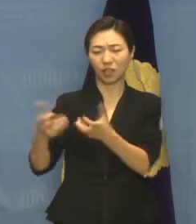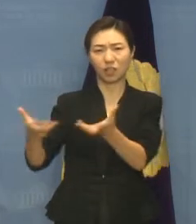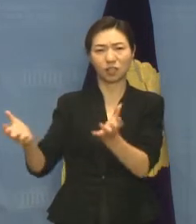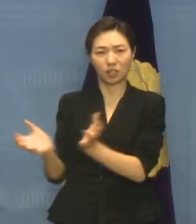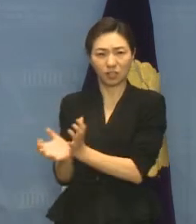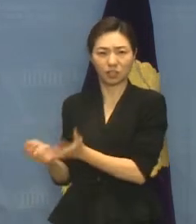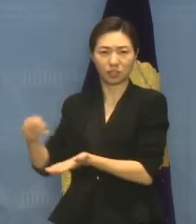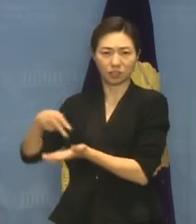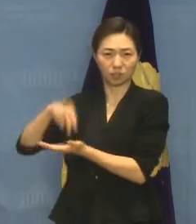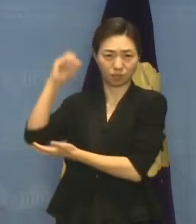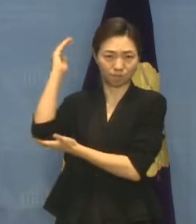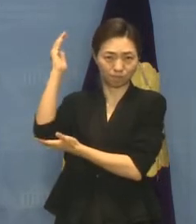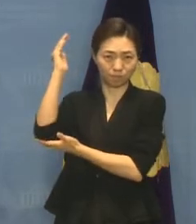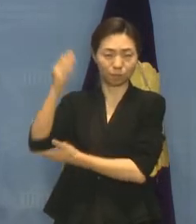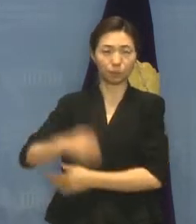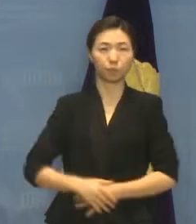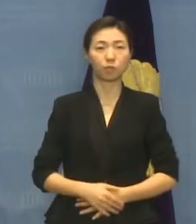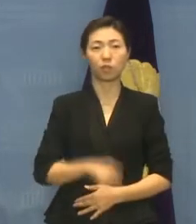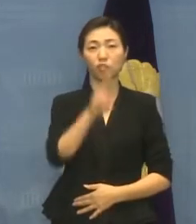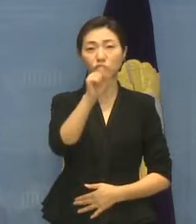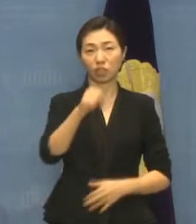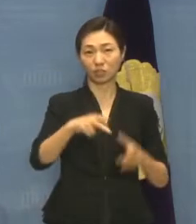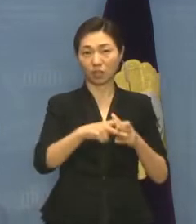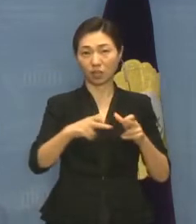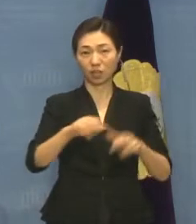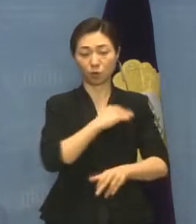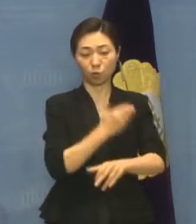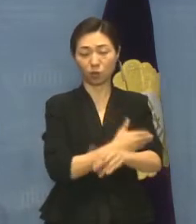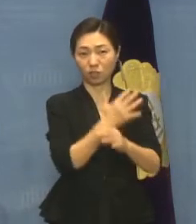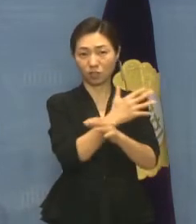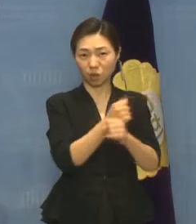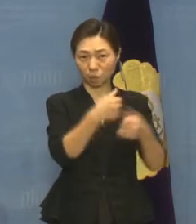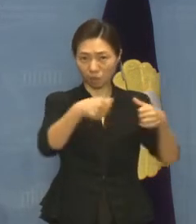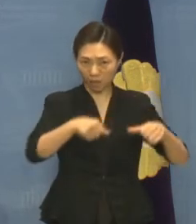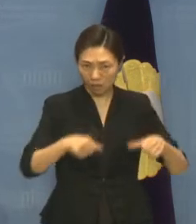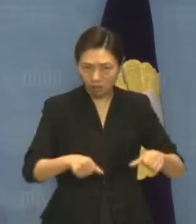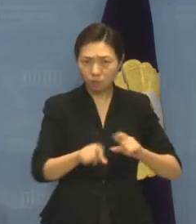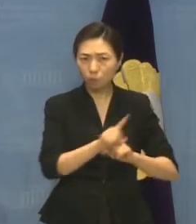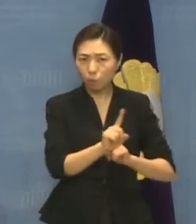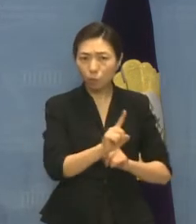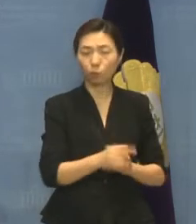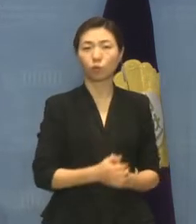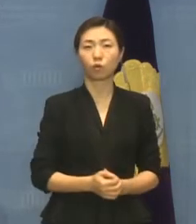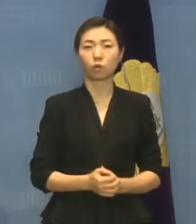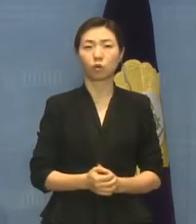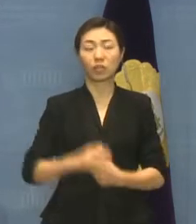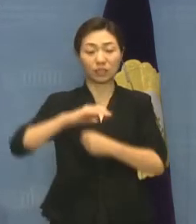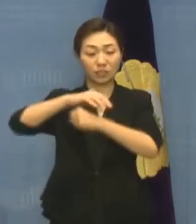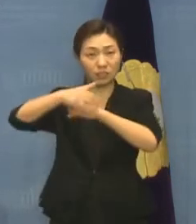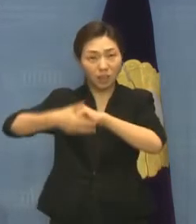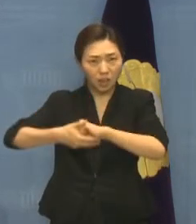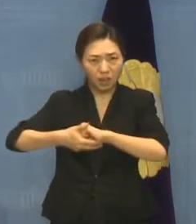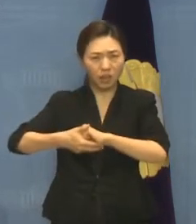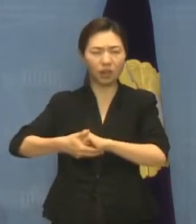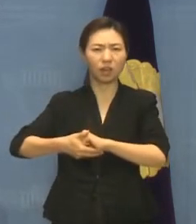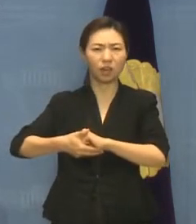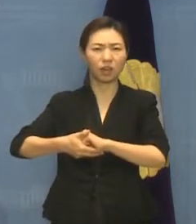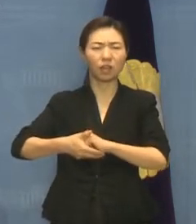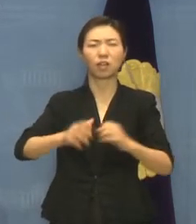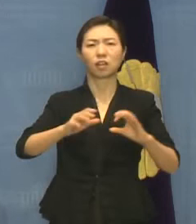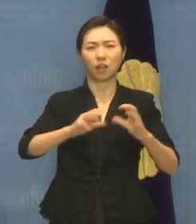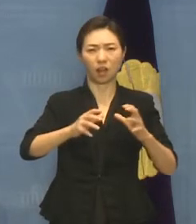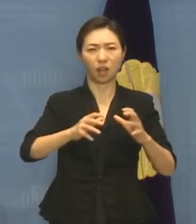유엔장애인권리협약은 전 세계가 궁극적으로 지향해야 할 장애인의 권리 보장